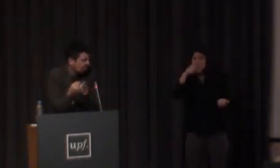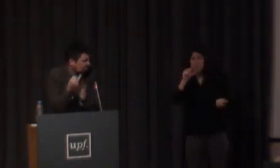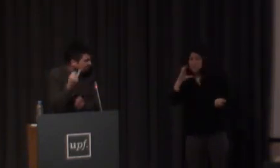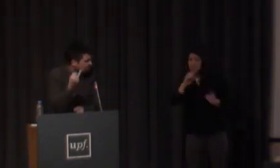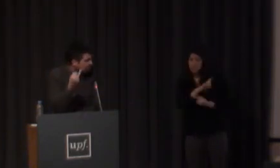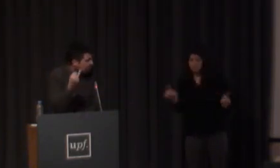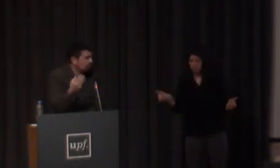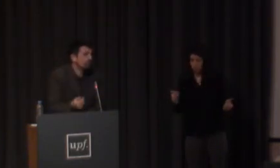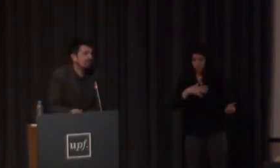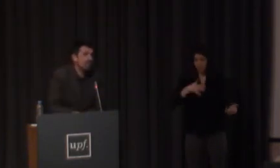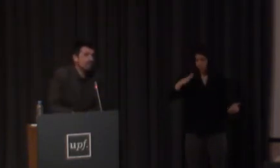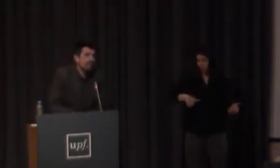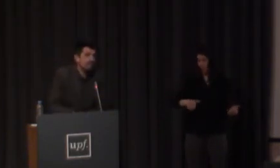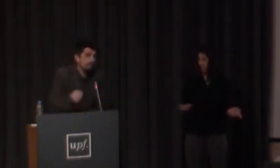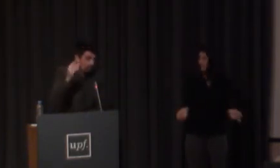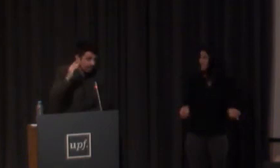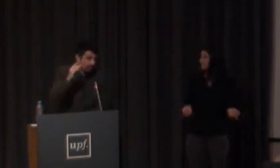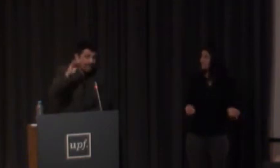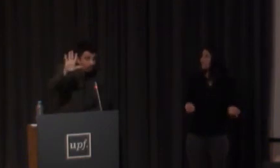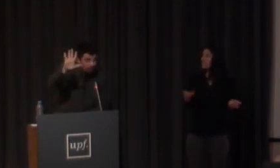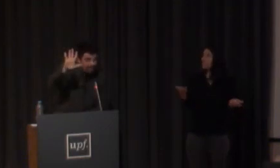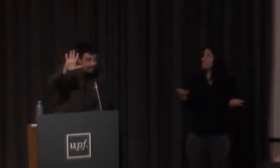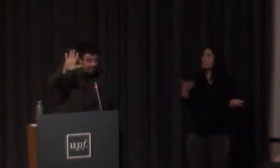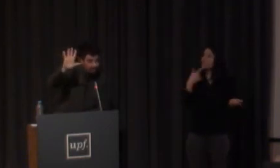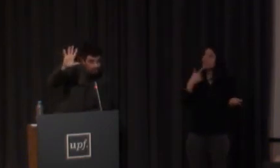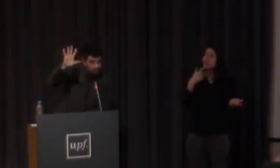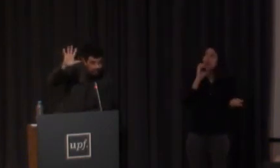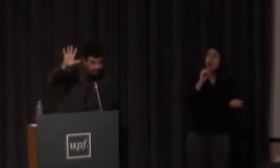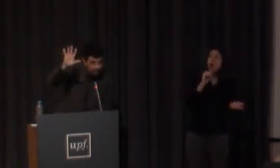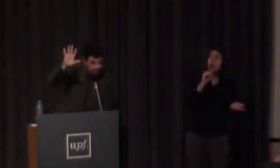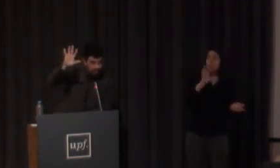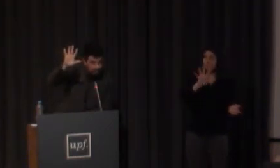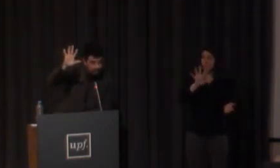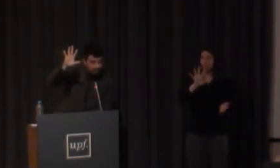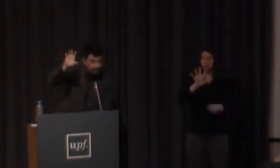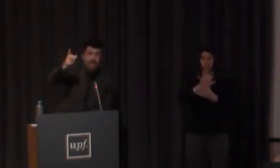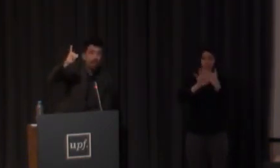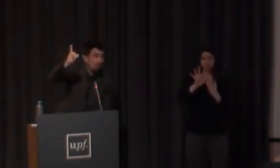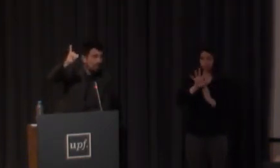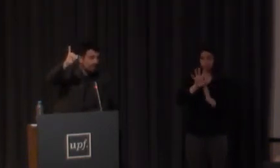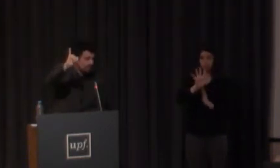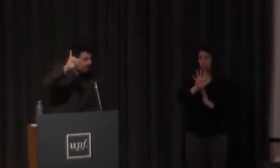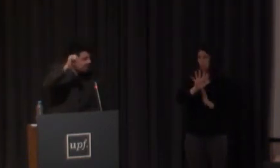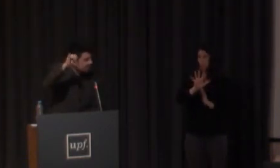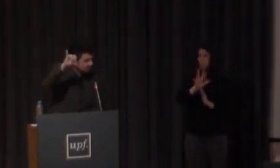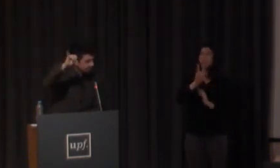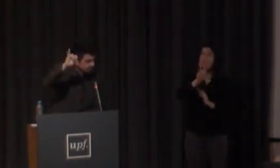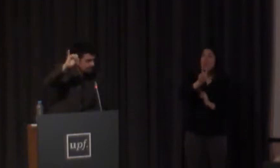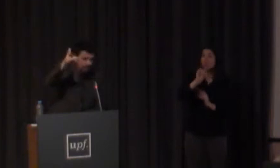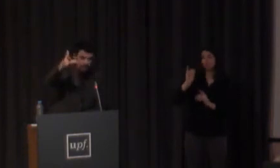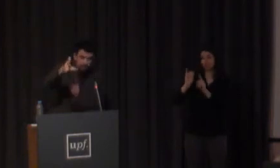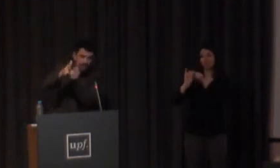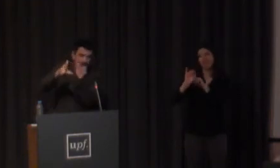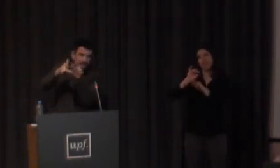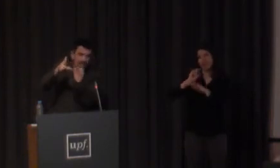bastante incómoda por cierto por lo tanto la O pasa a ser toda la mano y la U que sí que existe que